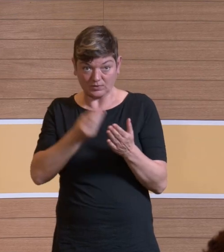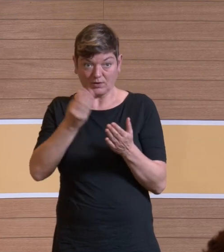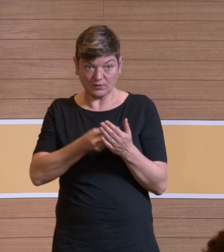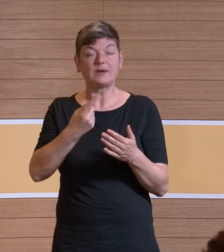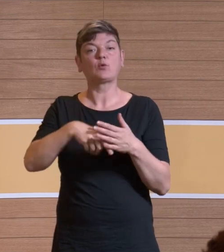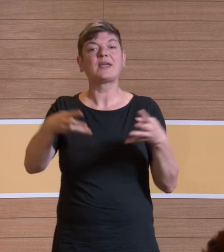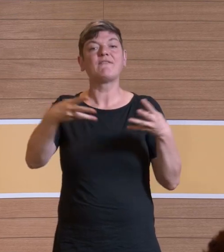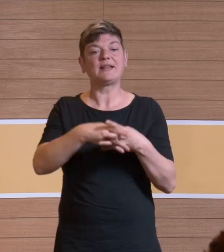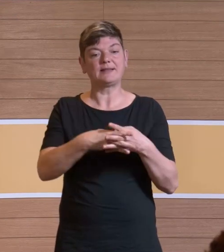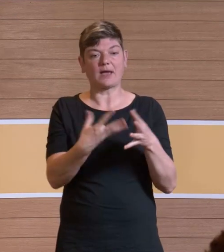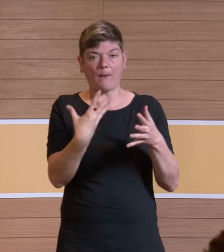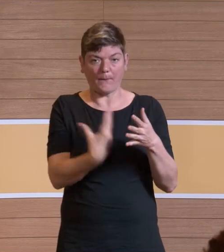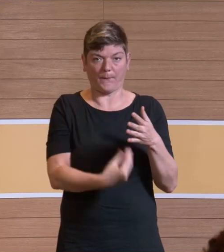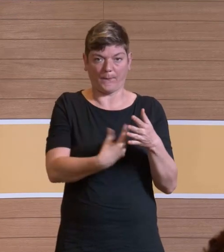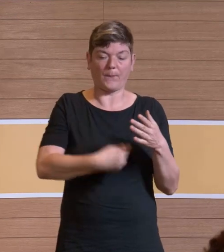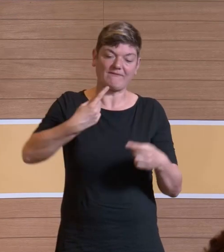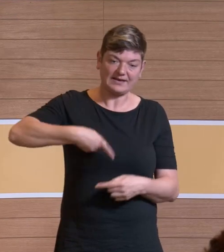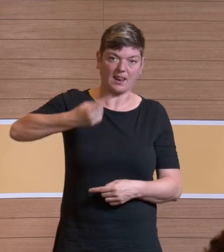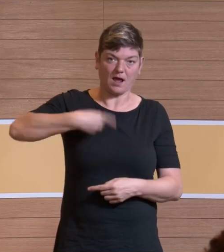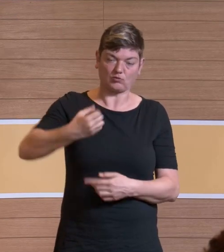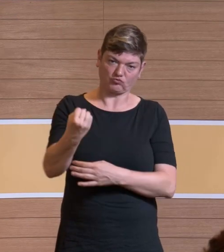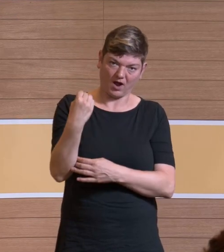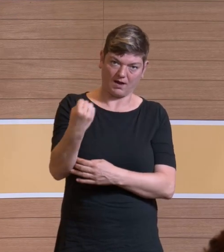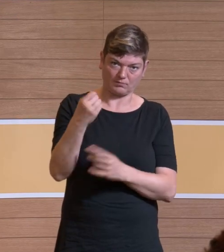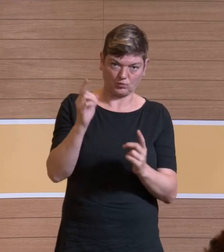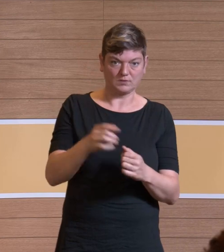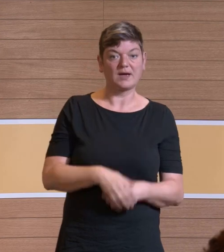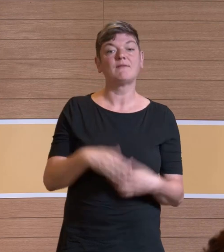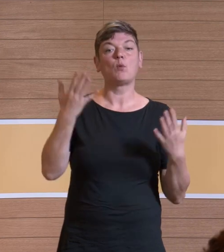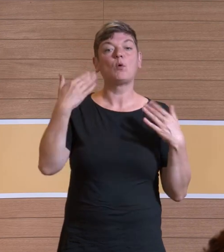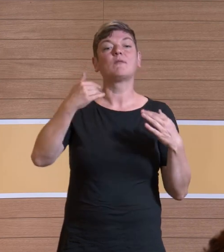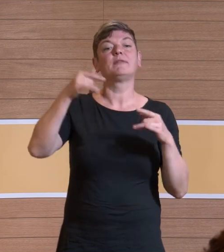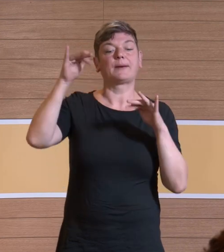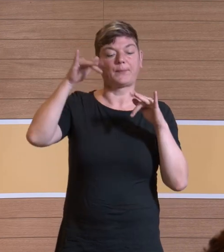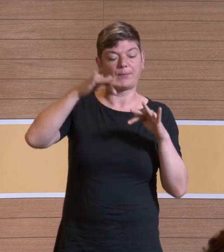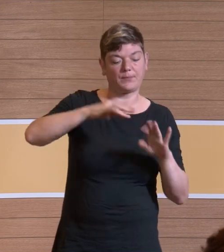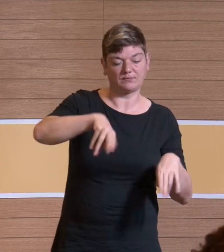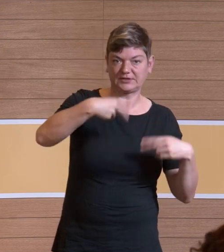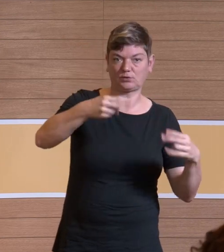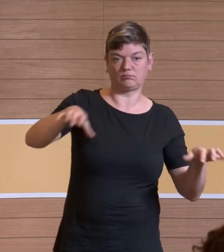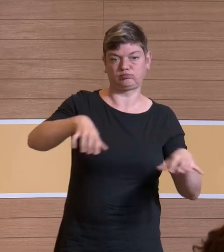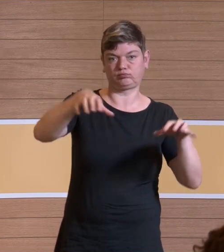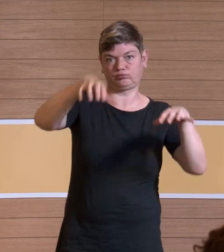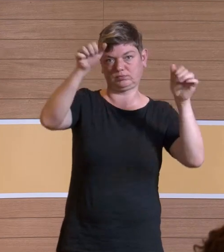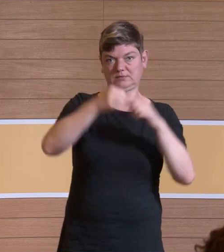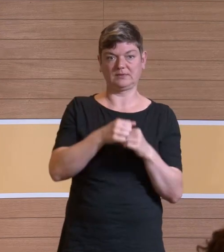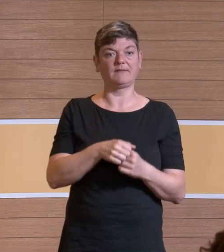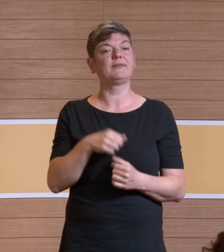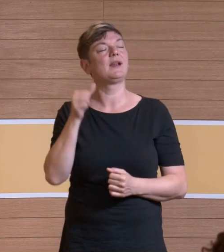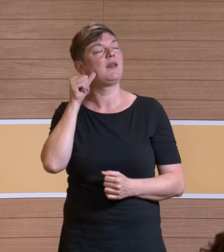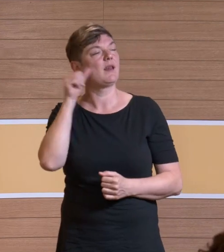einen Filter bringen, brauchen ganz starken Ventilator, weil die Luft wird wieder in den OP gegeben. Akustisch sehr